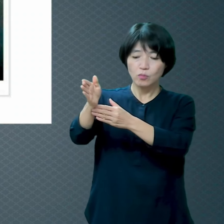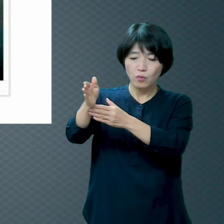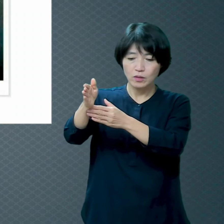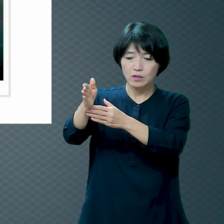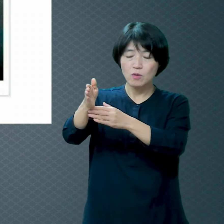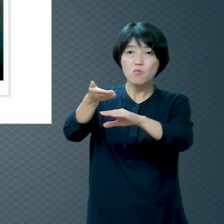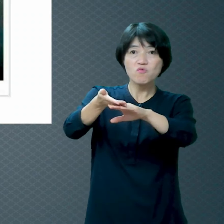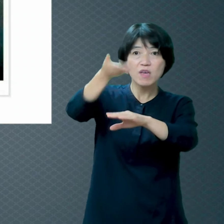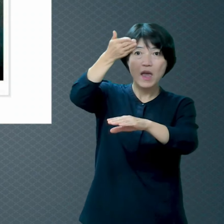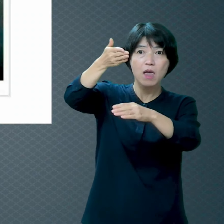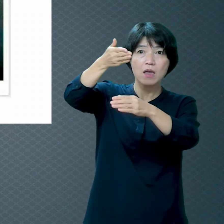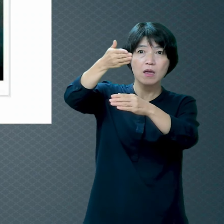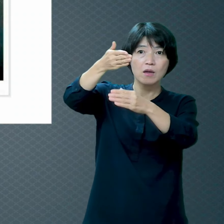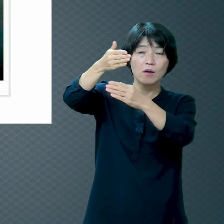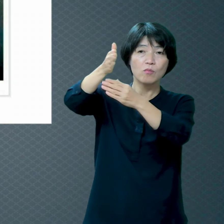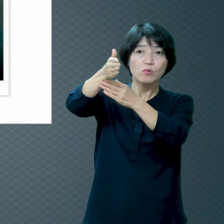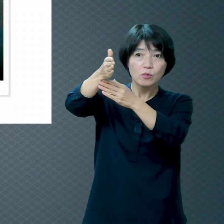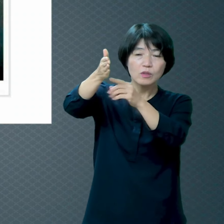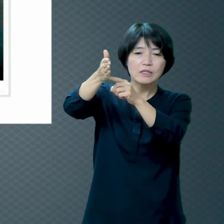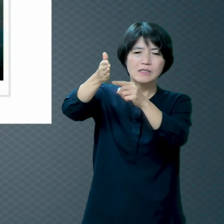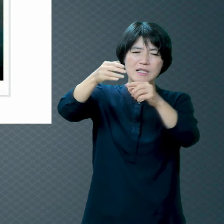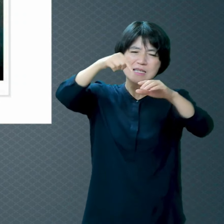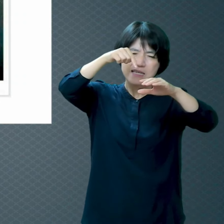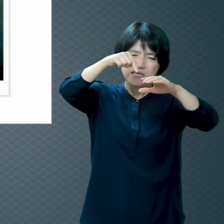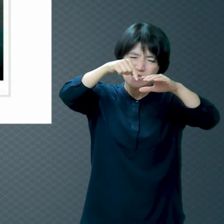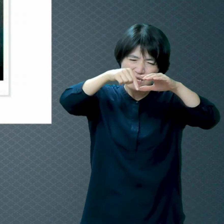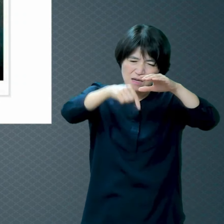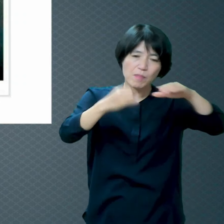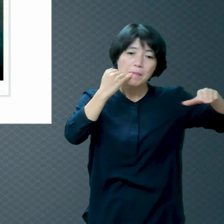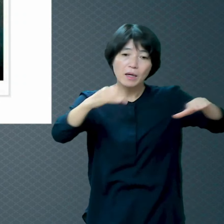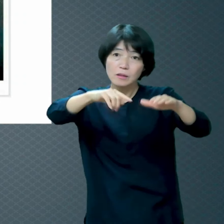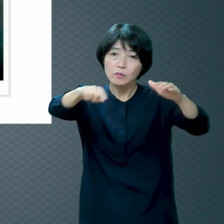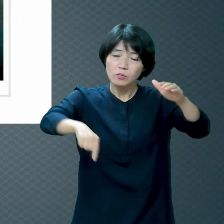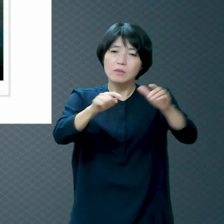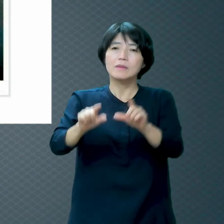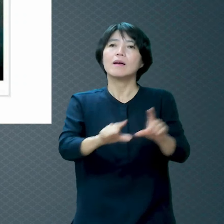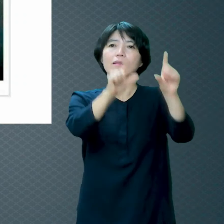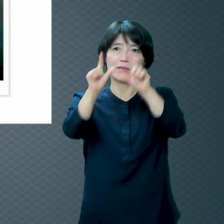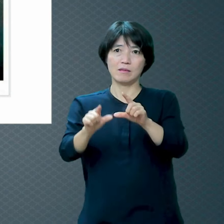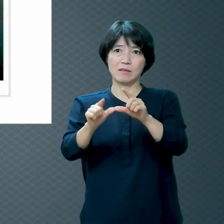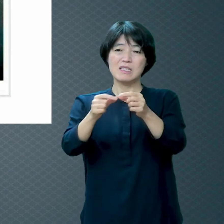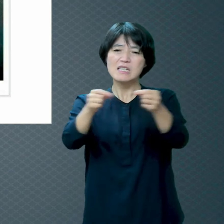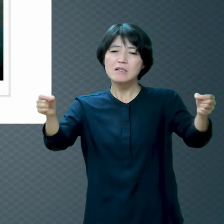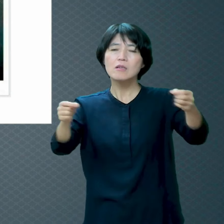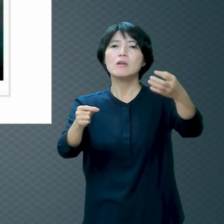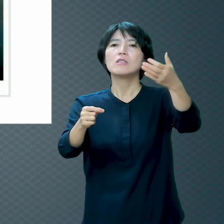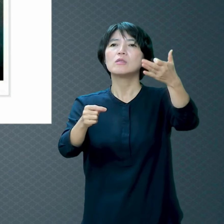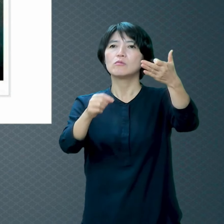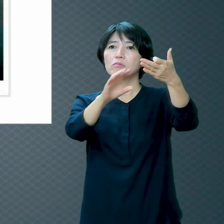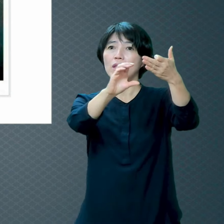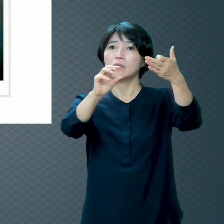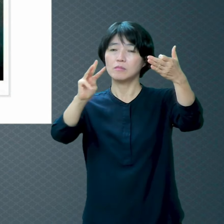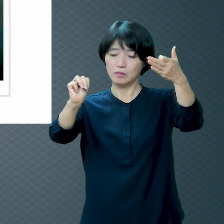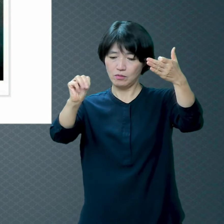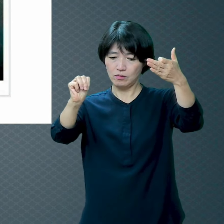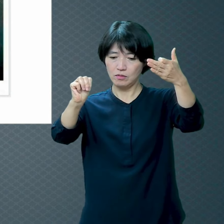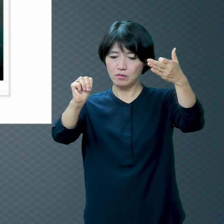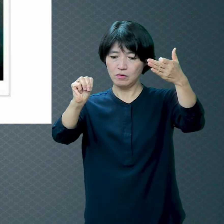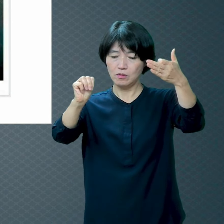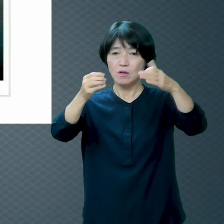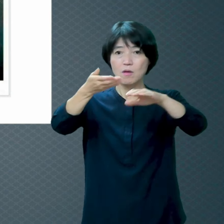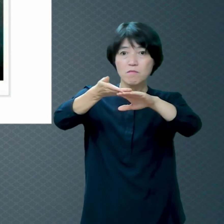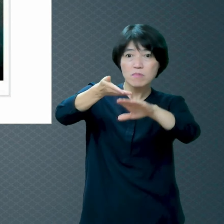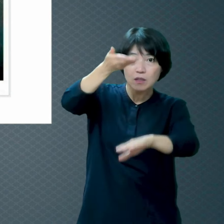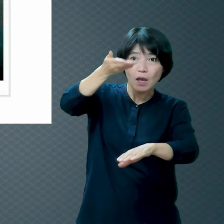깊은 데 사는 물고기예요 위에 있는 게 길이가 19cm예요 그런데 이 밑에 있는 건